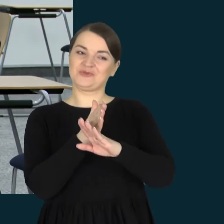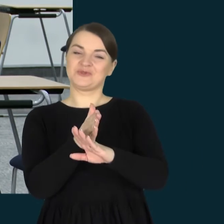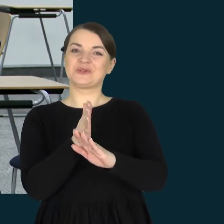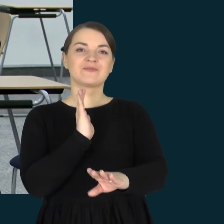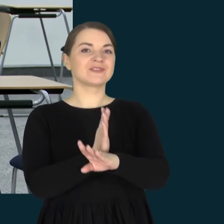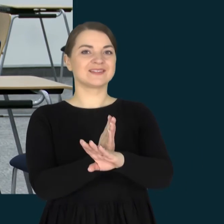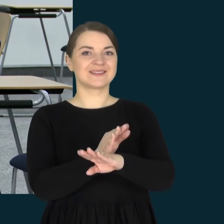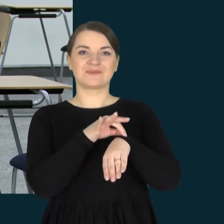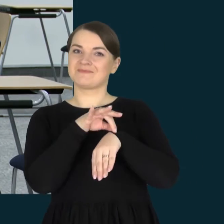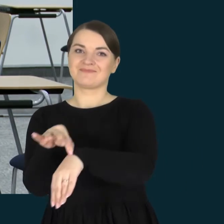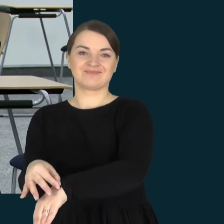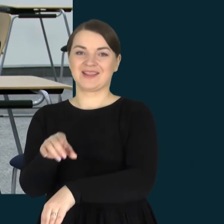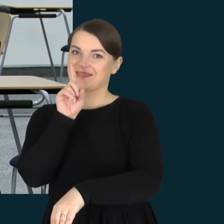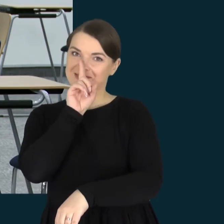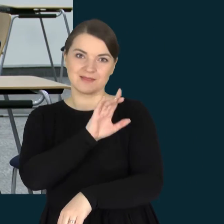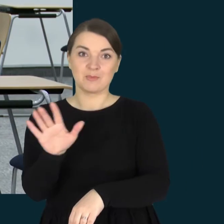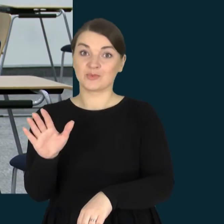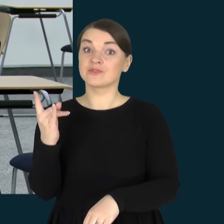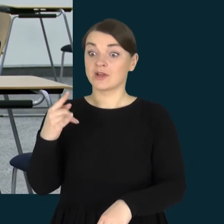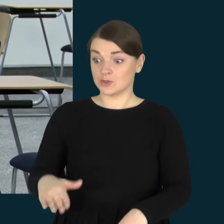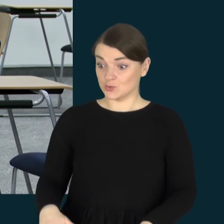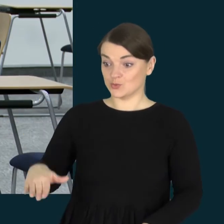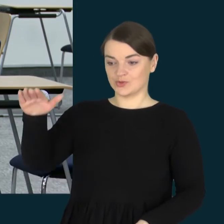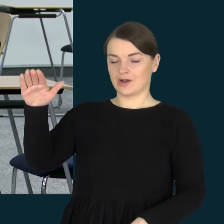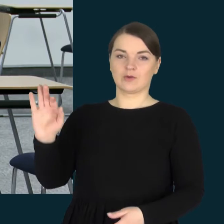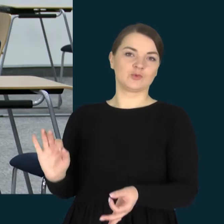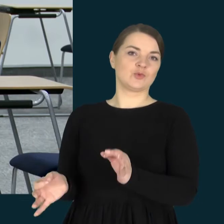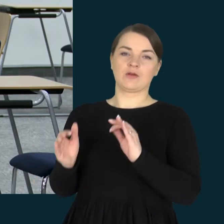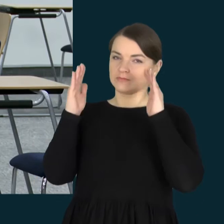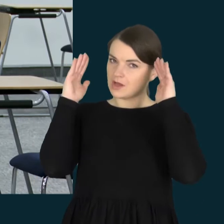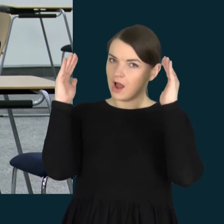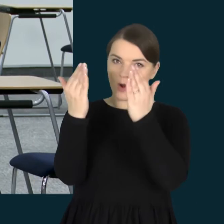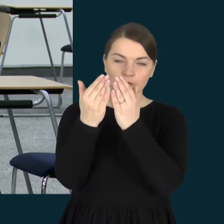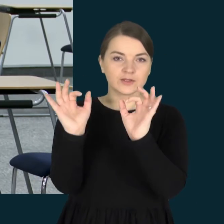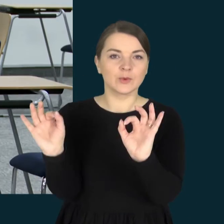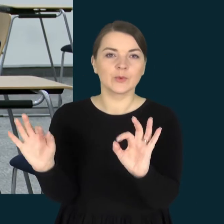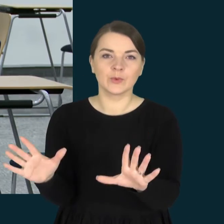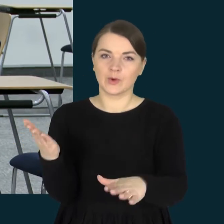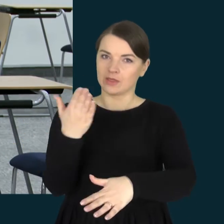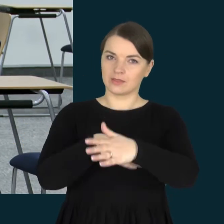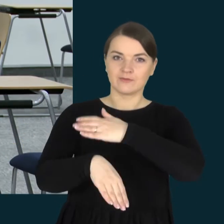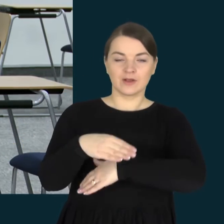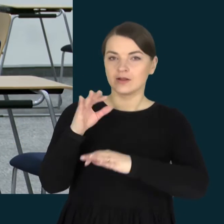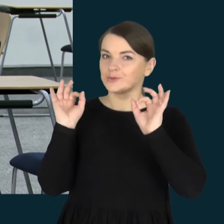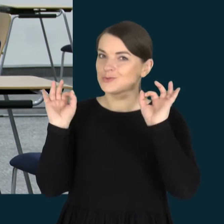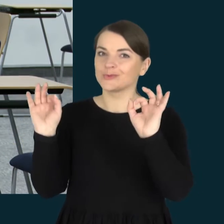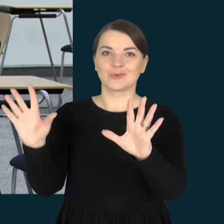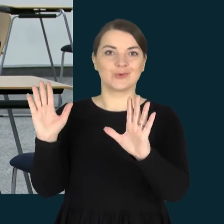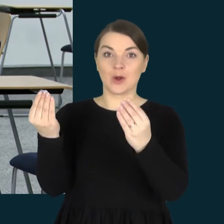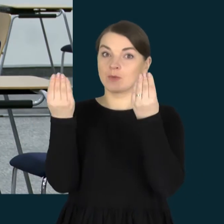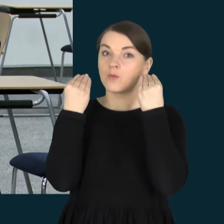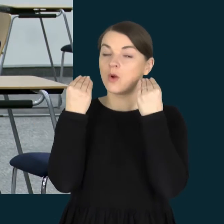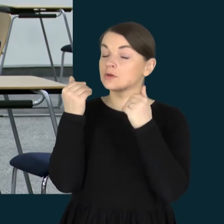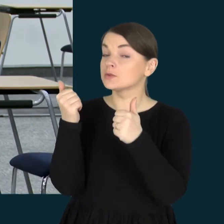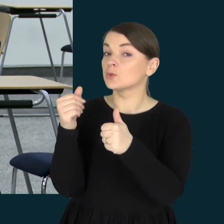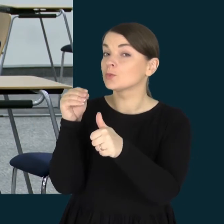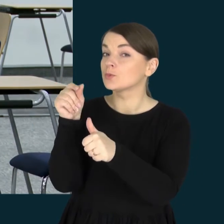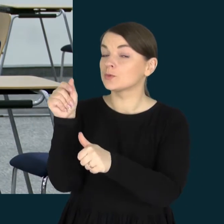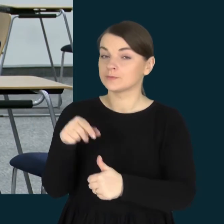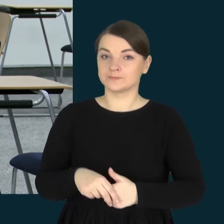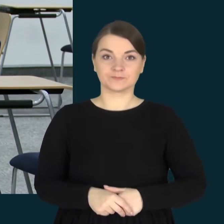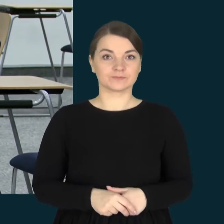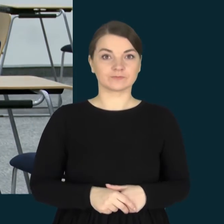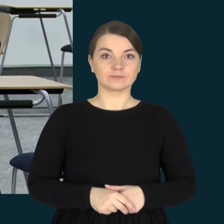neteisime ir vaikas užaugo ir jis nebuvo nei autistas, nei invalidas, mokosi puikiai. Per